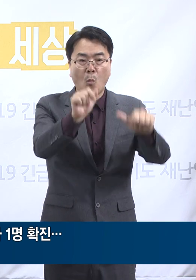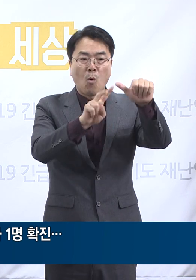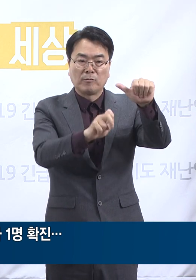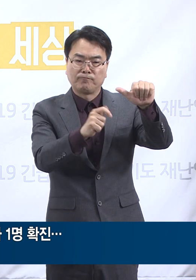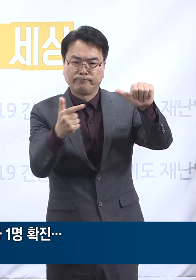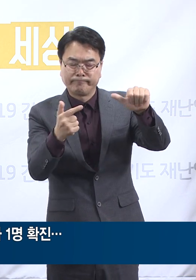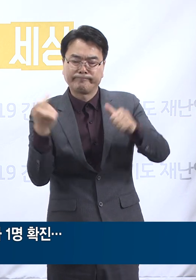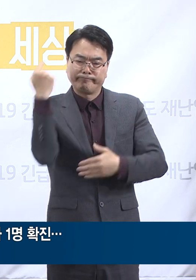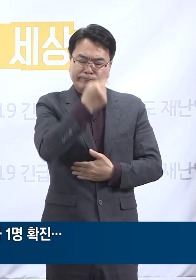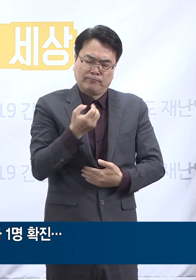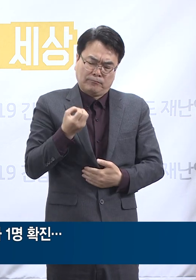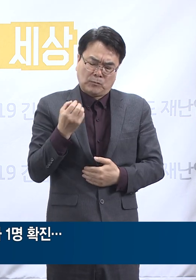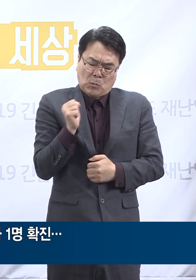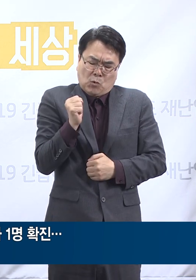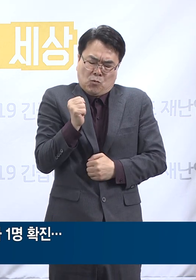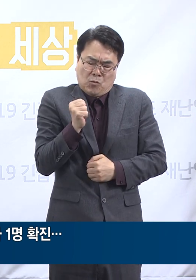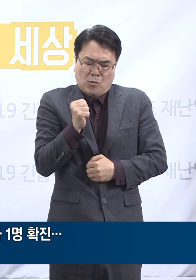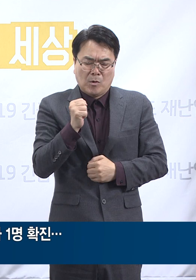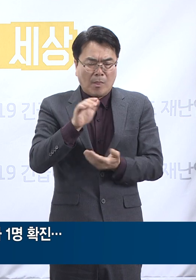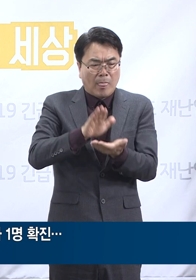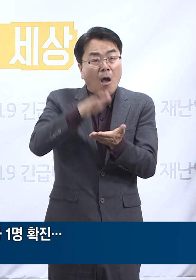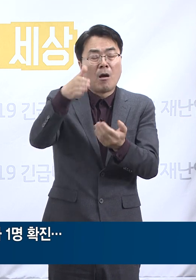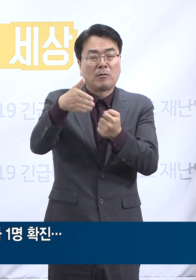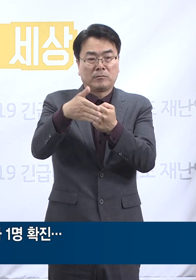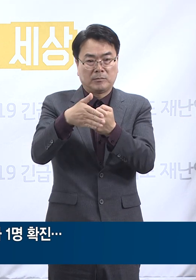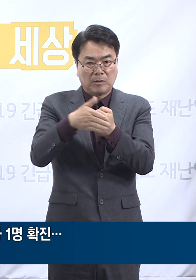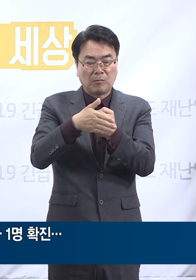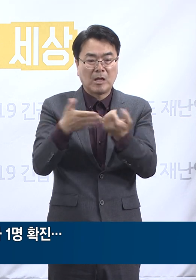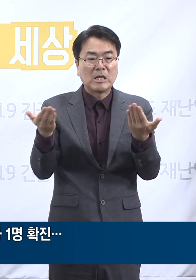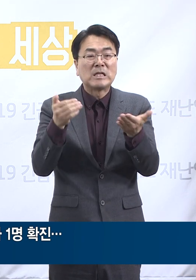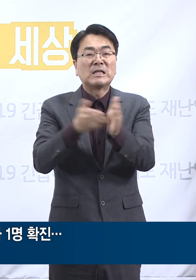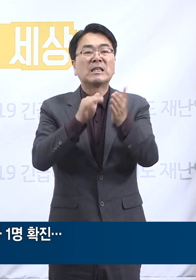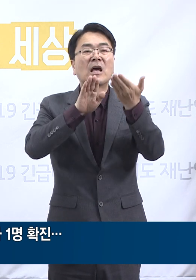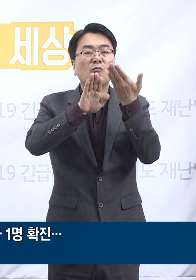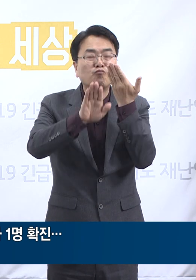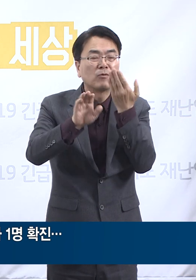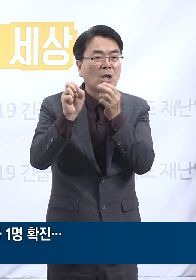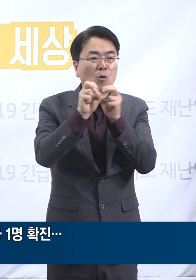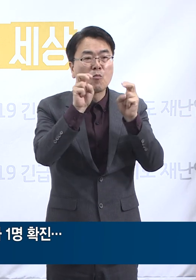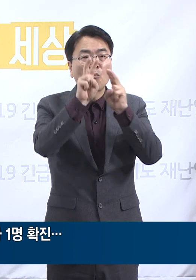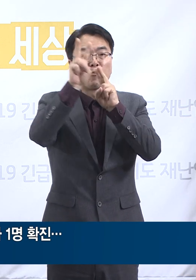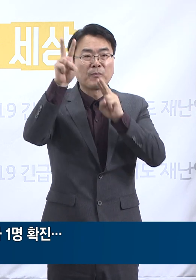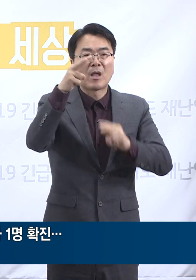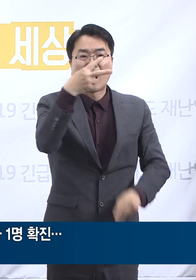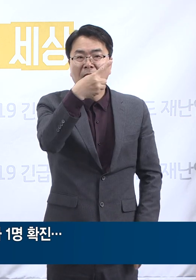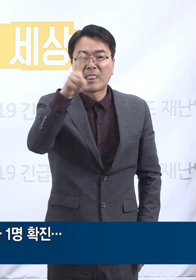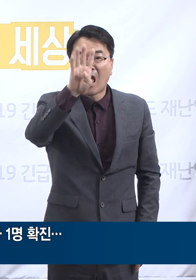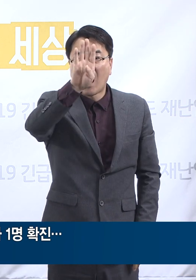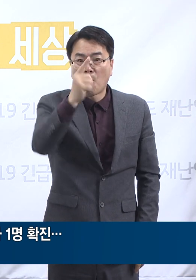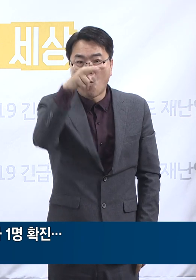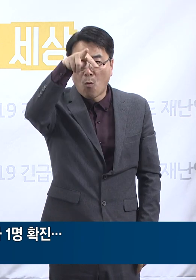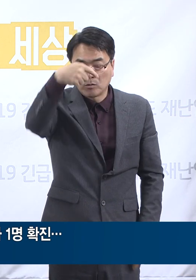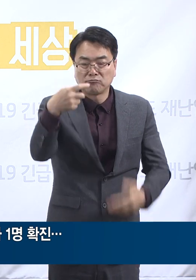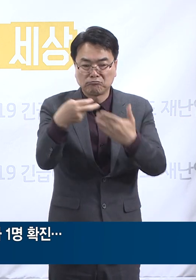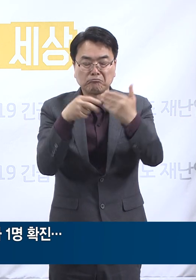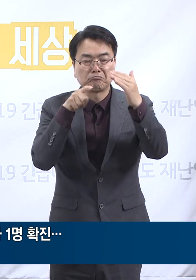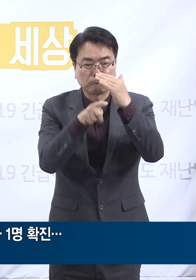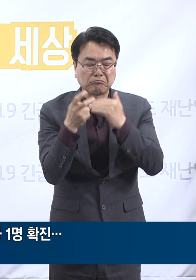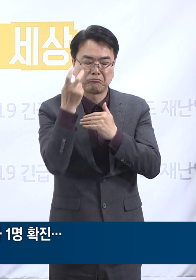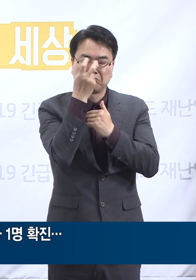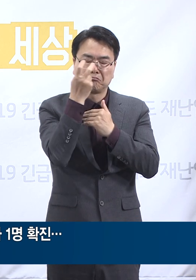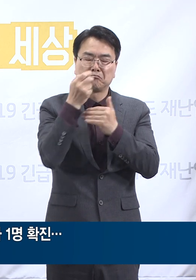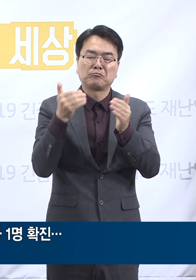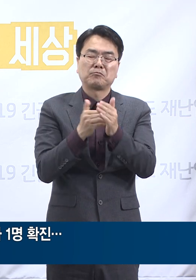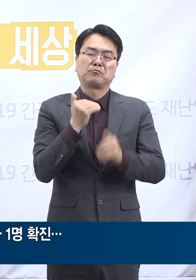발열 및 오한 등 증상이 나타나 27일 퇴근 후 용인시 다보스병원에서 진단검사를 받고 28일